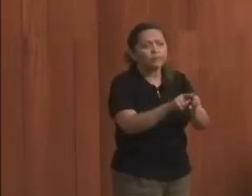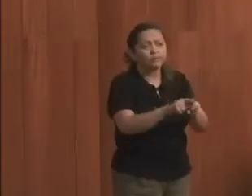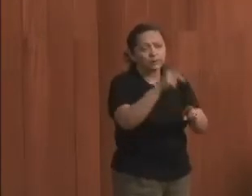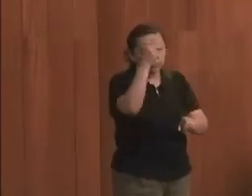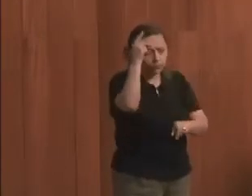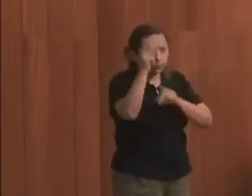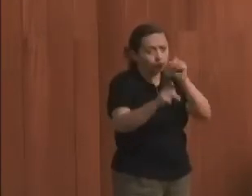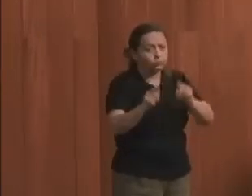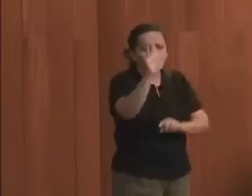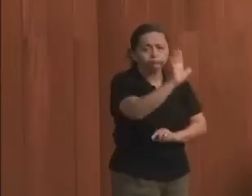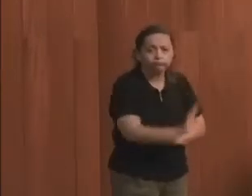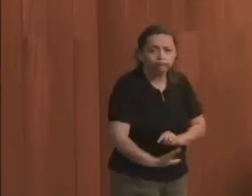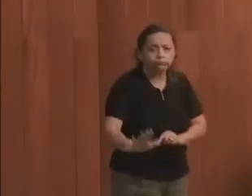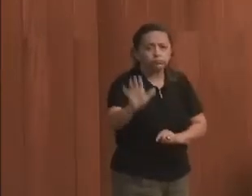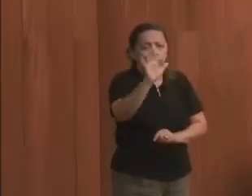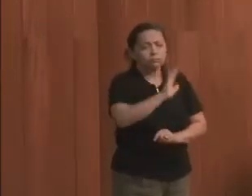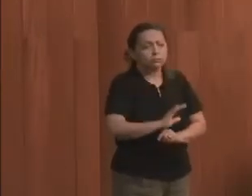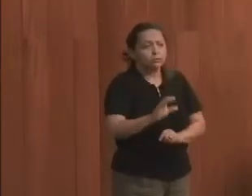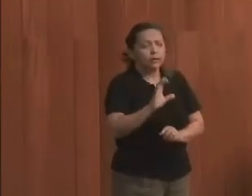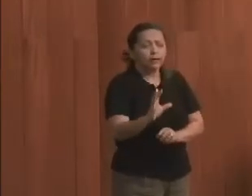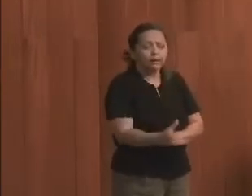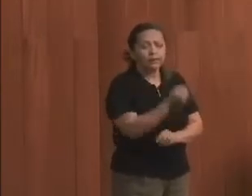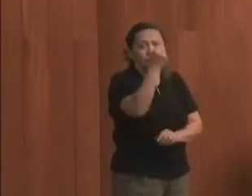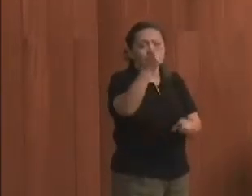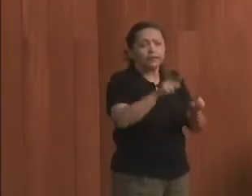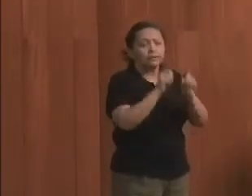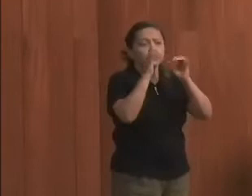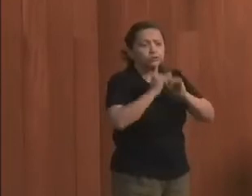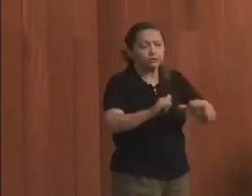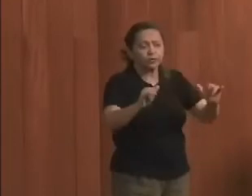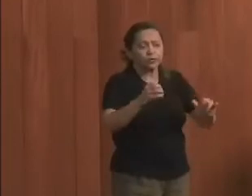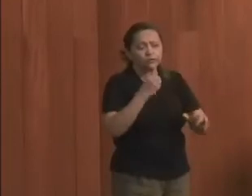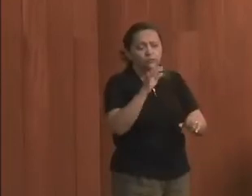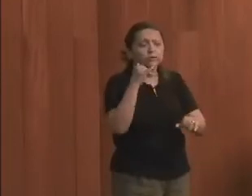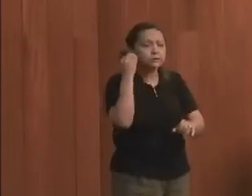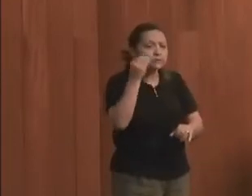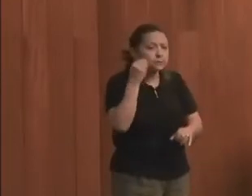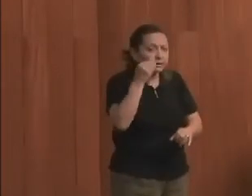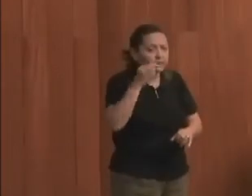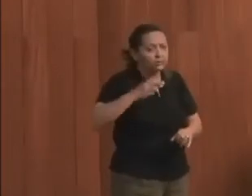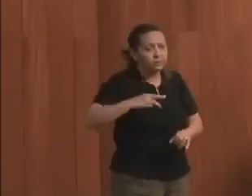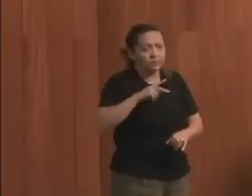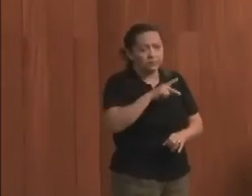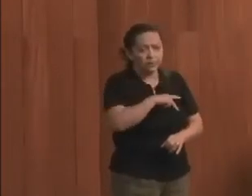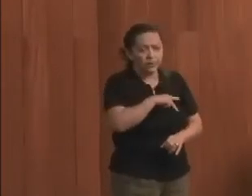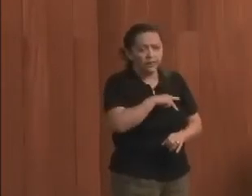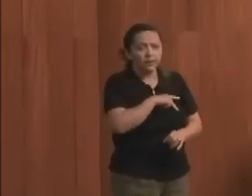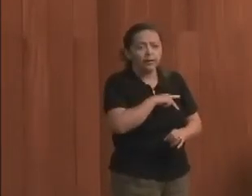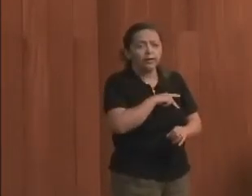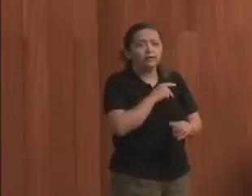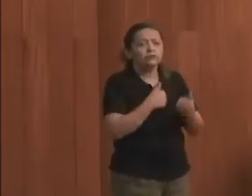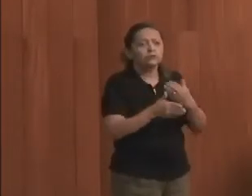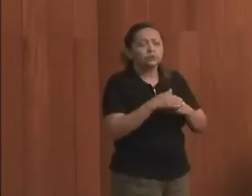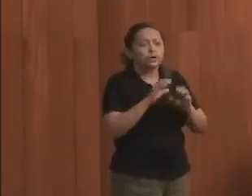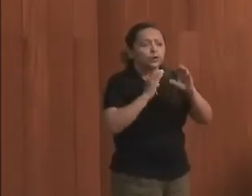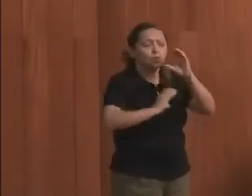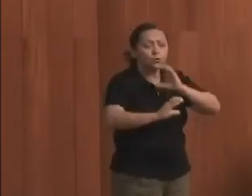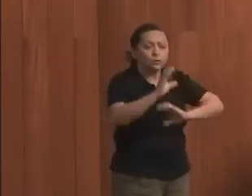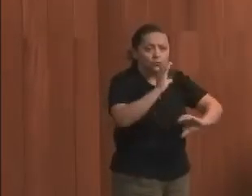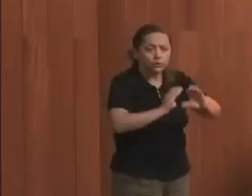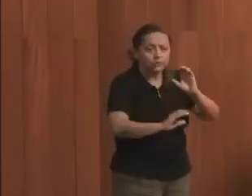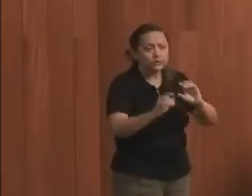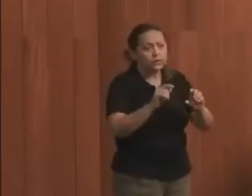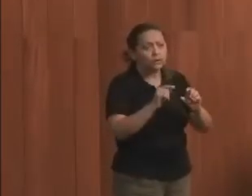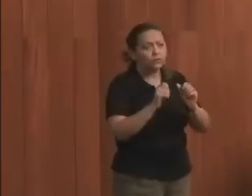para o público em geral, resgatar e divulgar as boas experiências do MP em relação à comunicação,